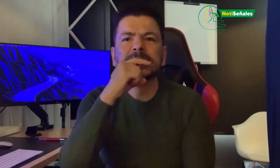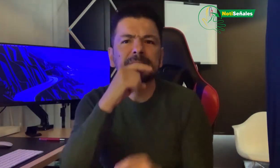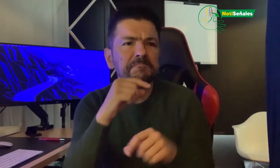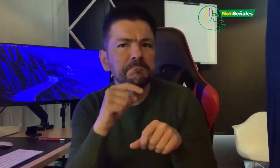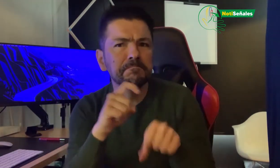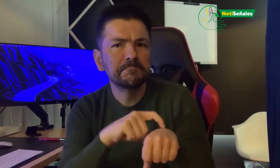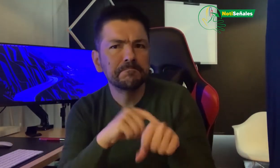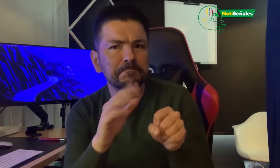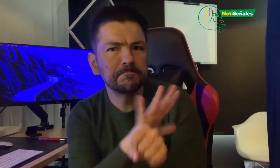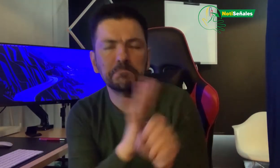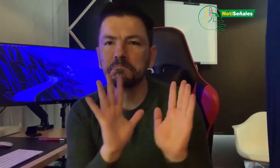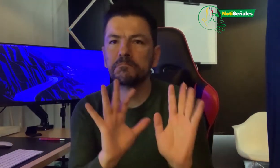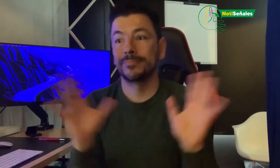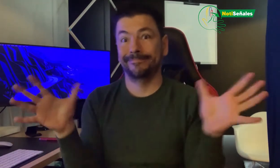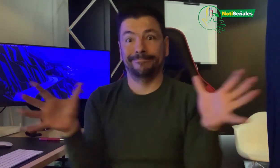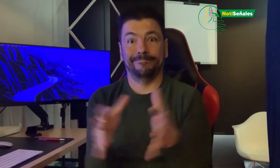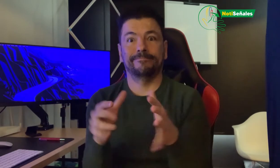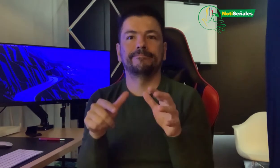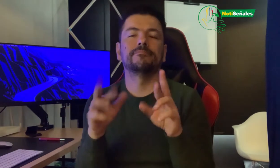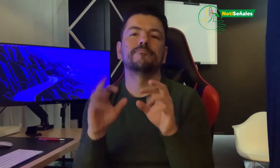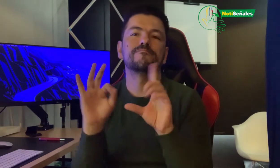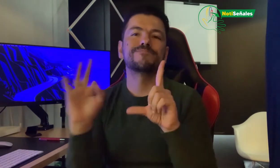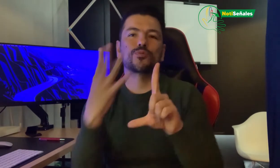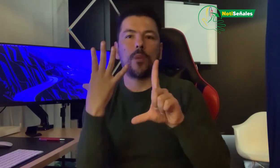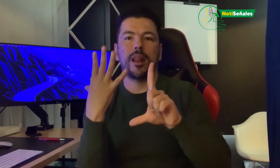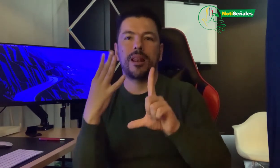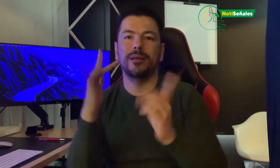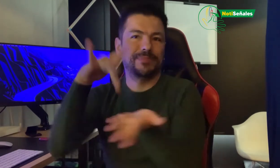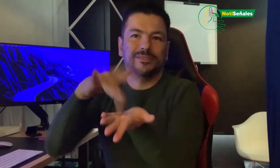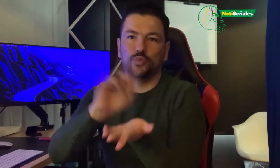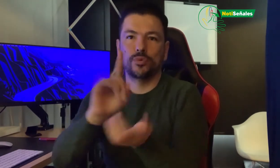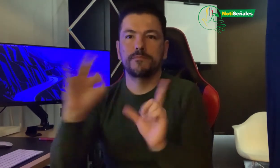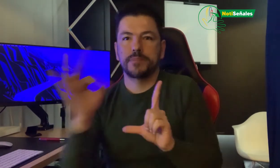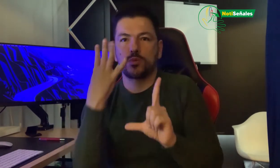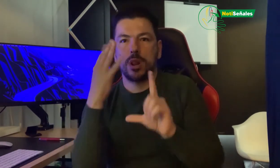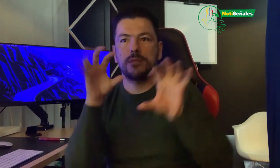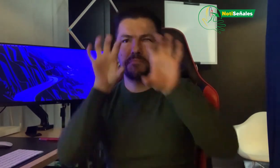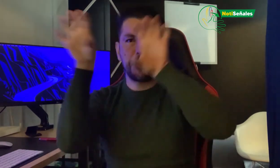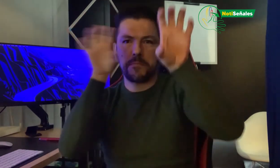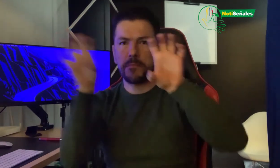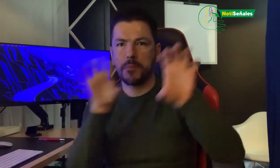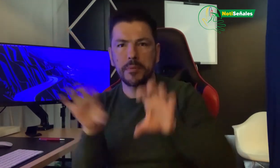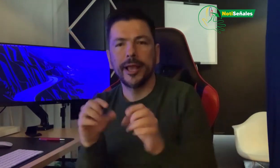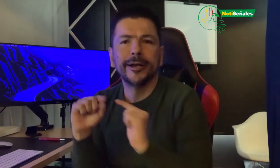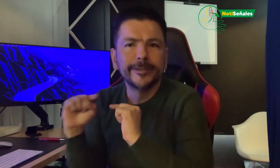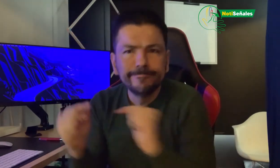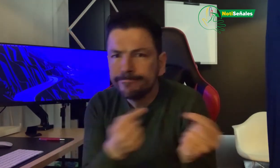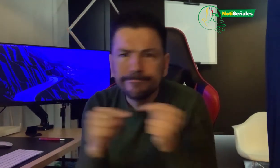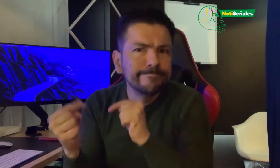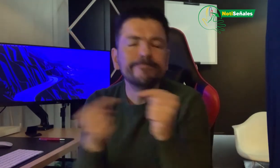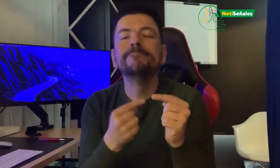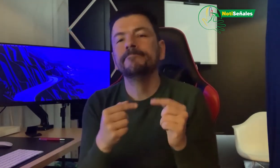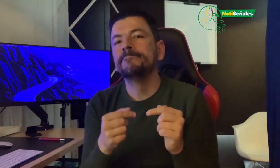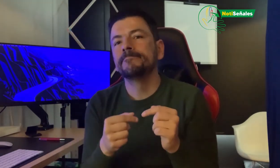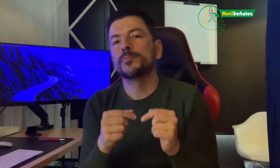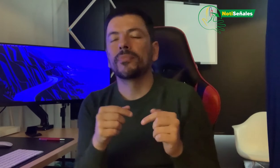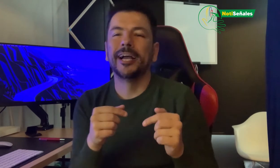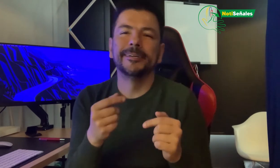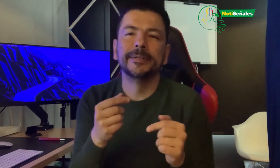estaba ocupada y no asistió. Esta reunión fue también virtual y se tomaron pues varias discusiones al respecto. Ustedes ya